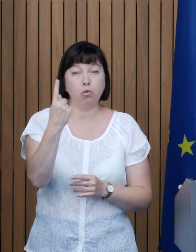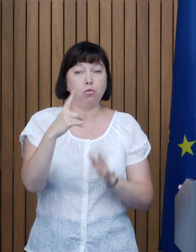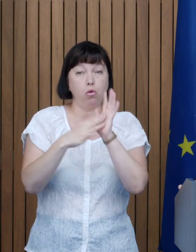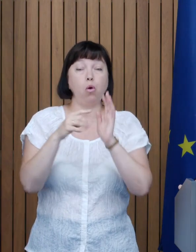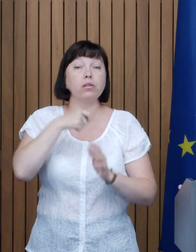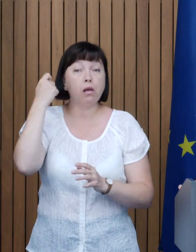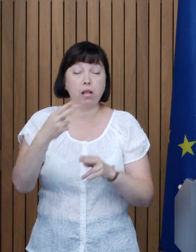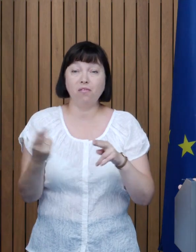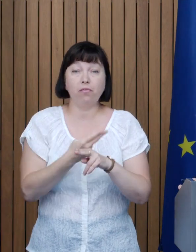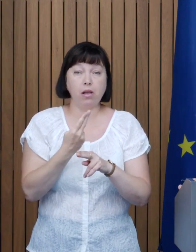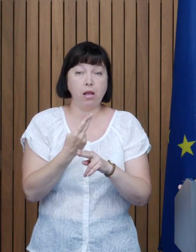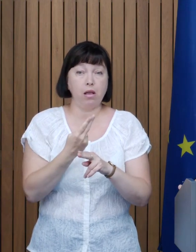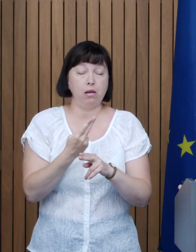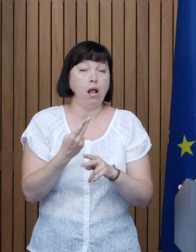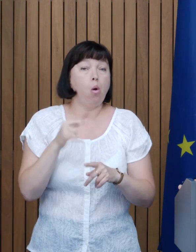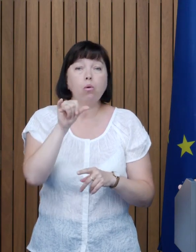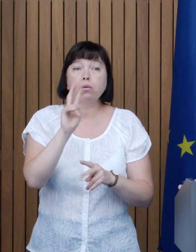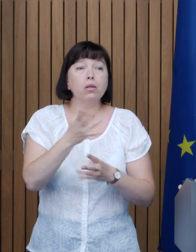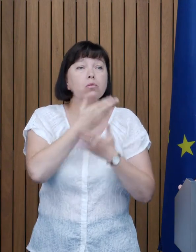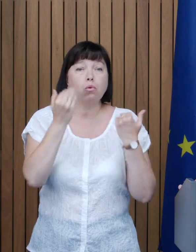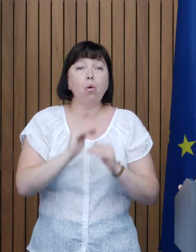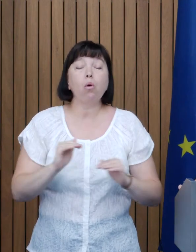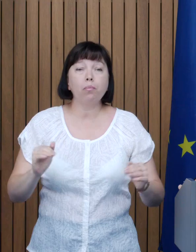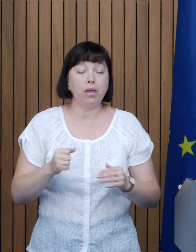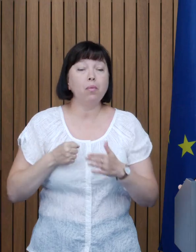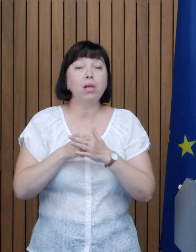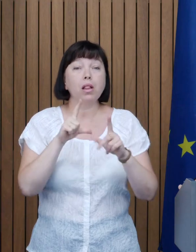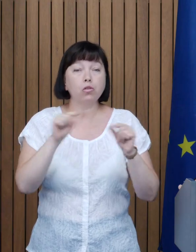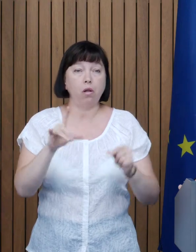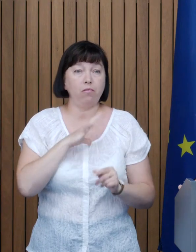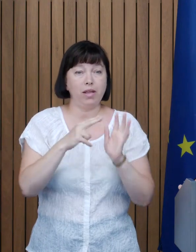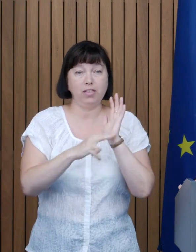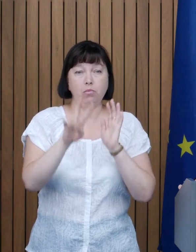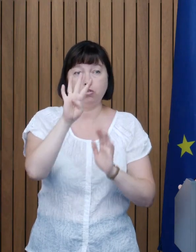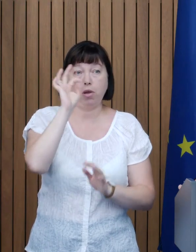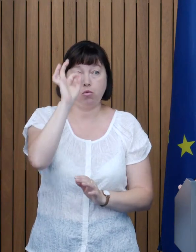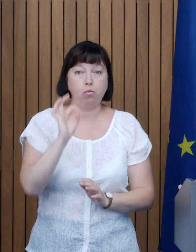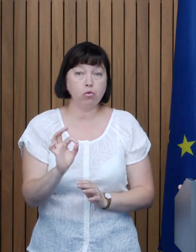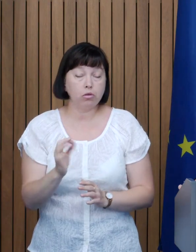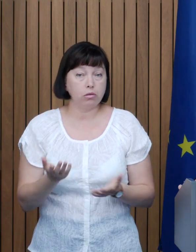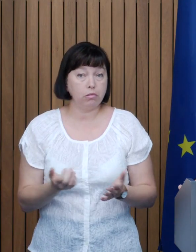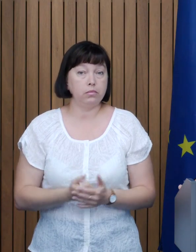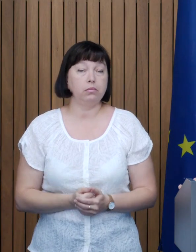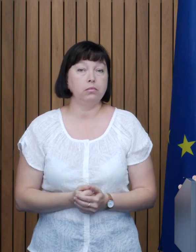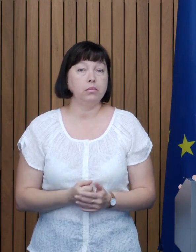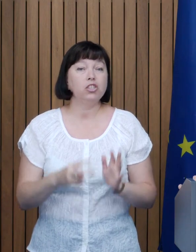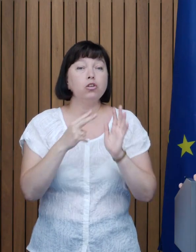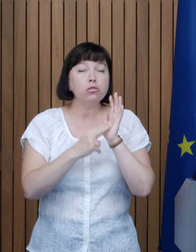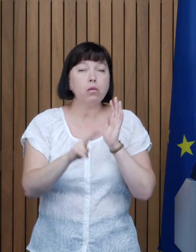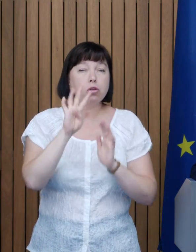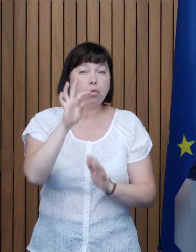Fără, care nu aveau un copil de vârstă preșcolară, era de 74% Deci,